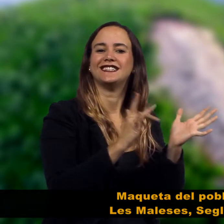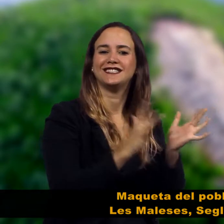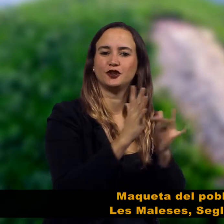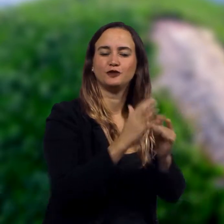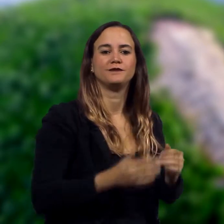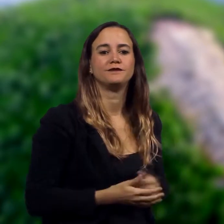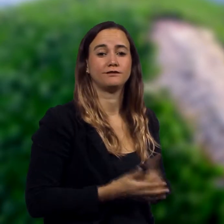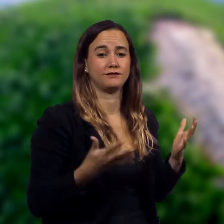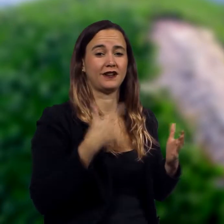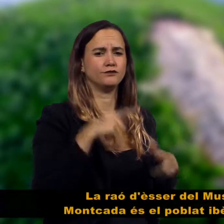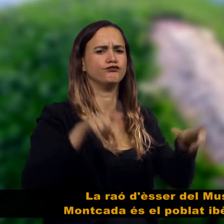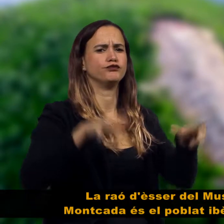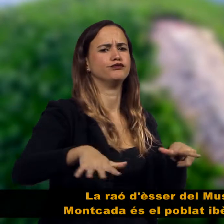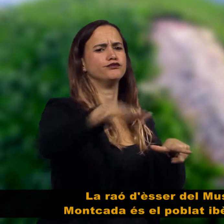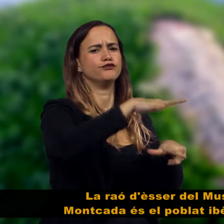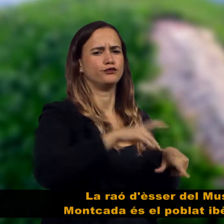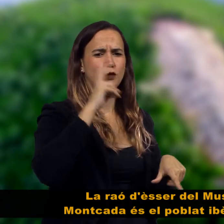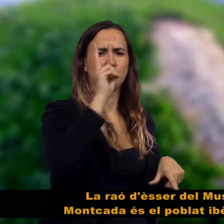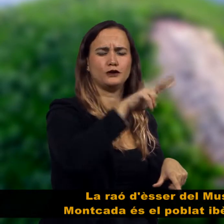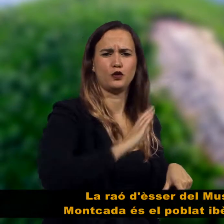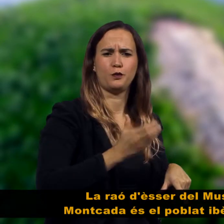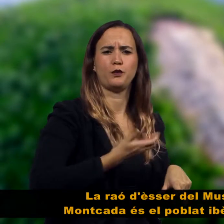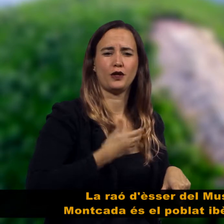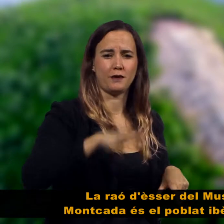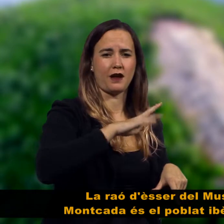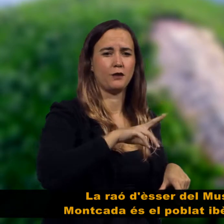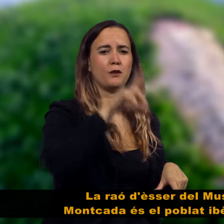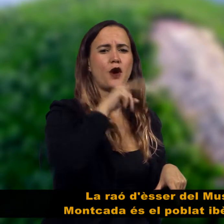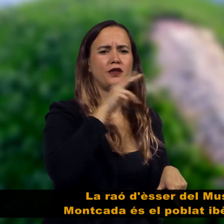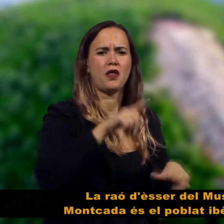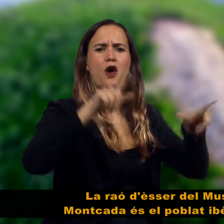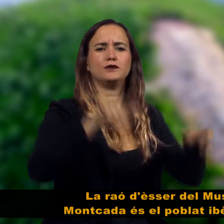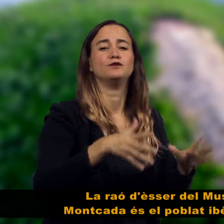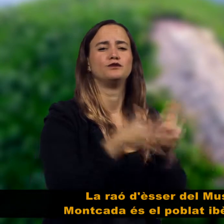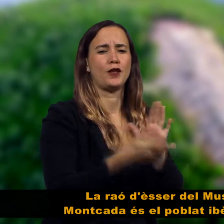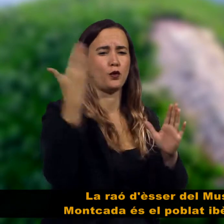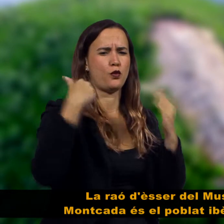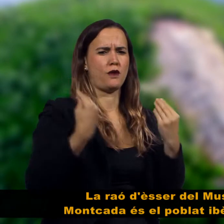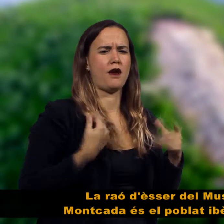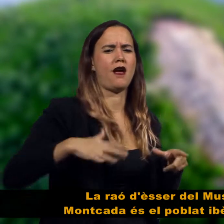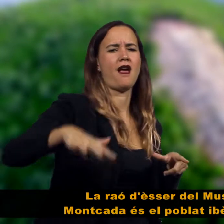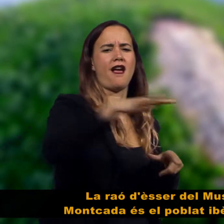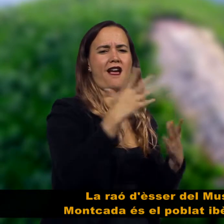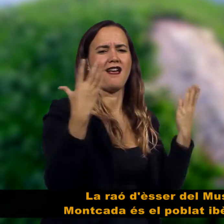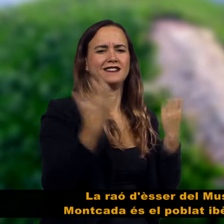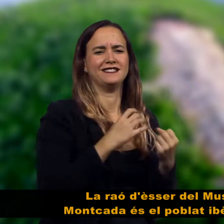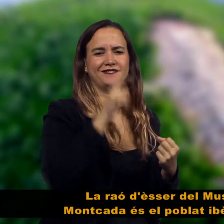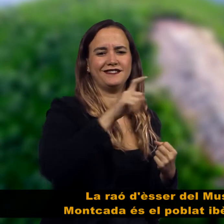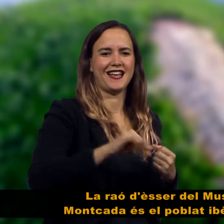La raó d'ésser del Museu Municipal de Montcada és el poblat ibèric de les Maleses, el qual gestiona i excava des de fa